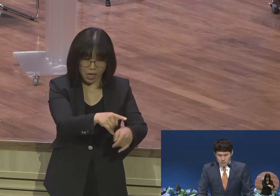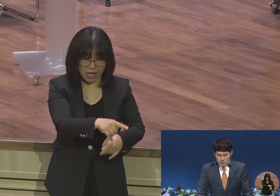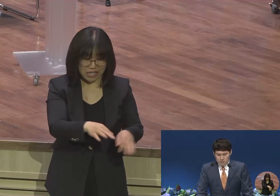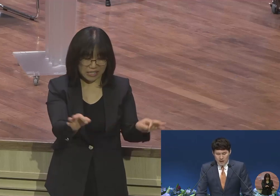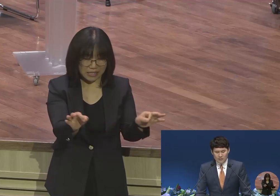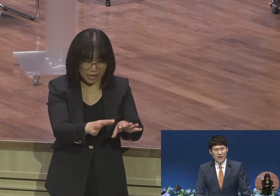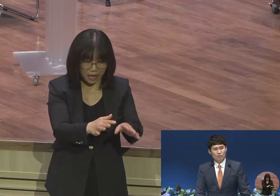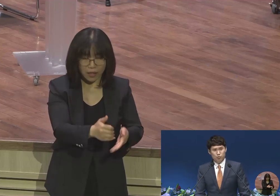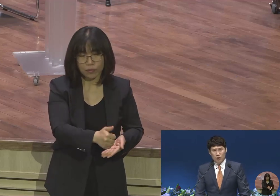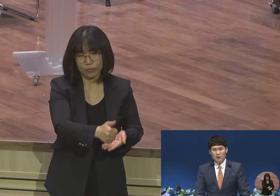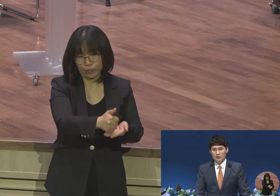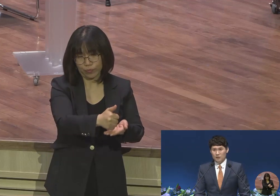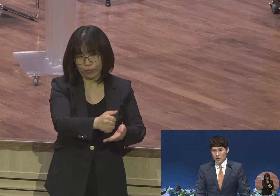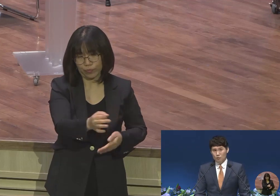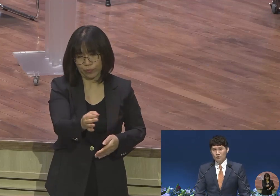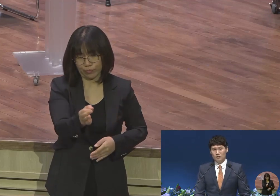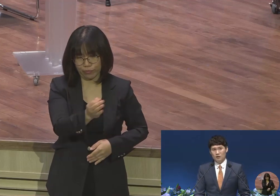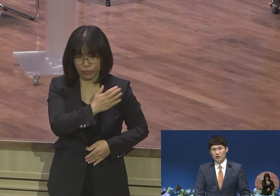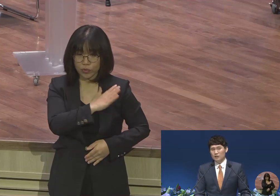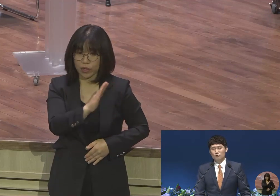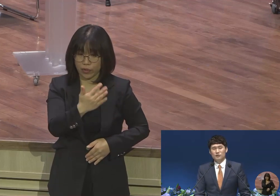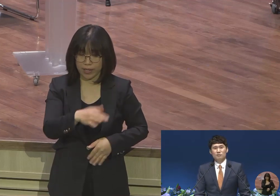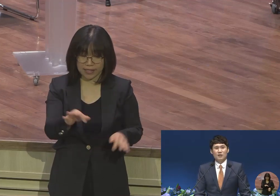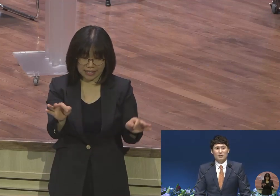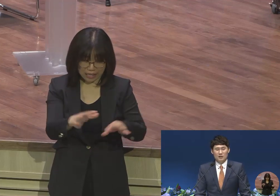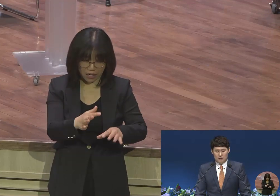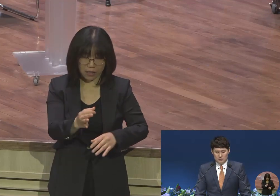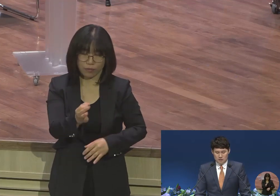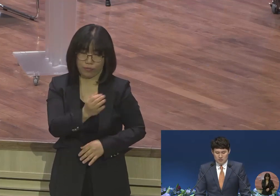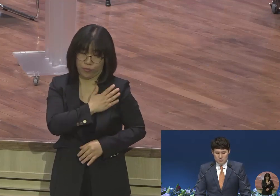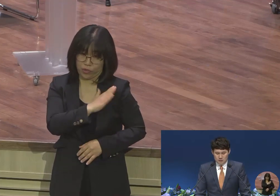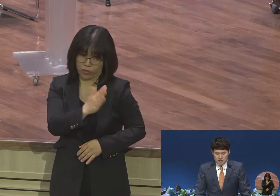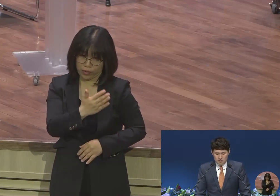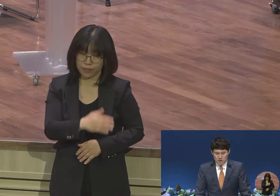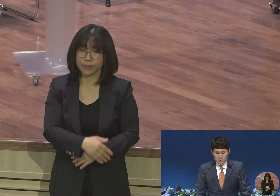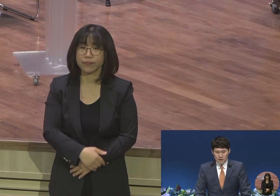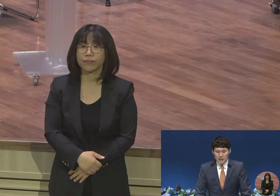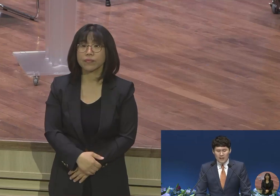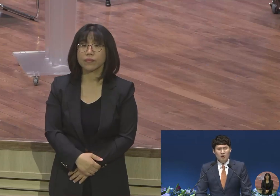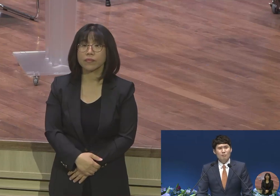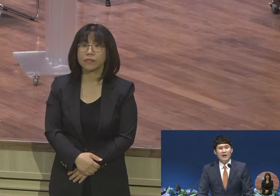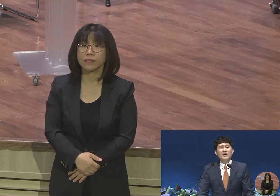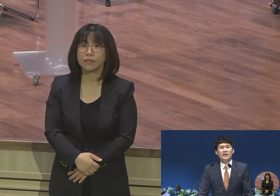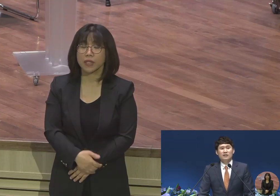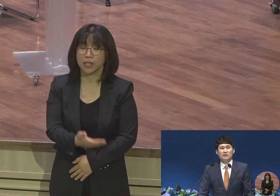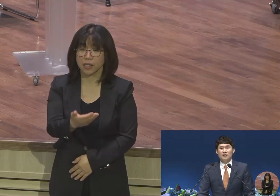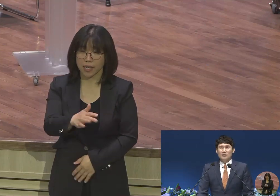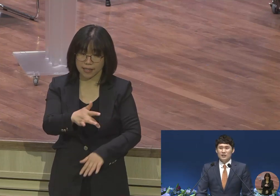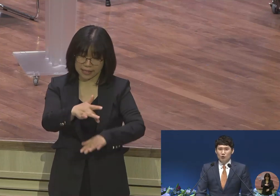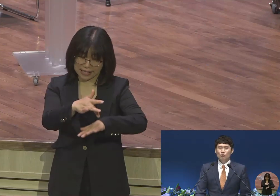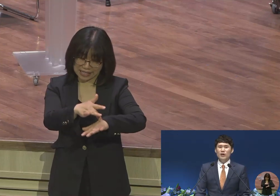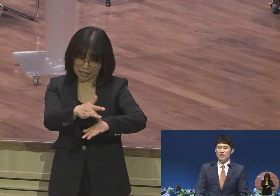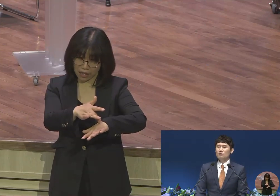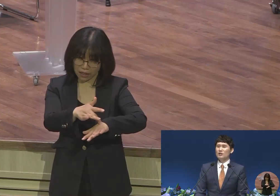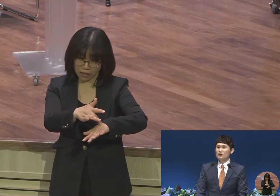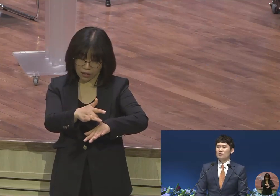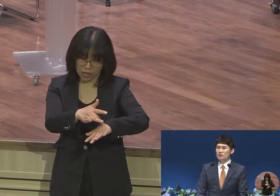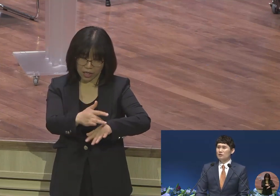막대한 부와 재물을 가질 수 있습니다 사단과 마귀에게는 그 정도의 힘과 능력은